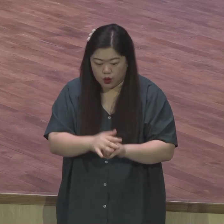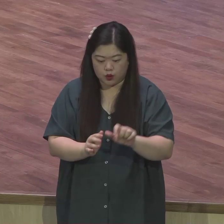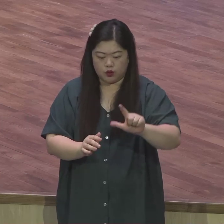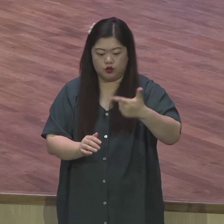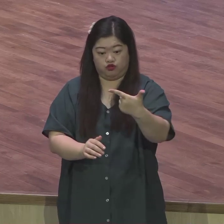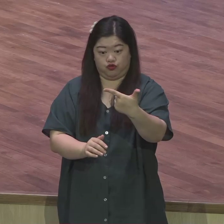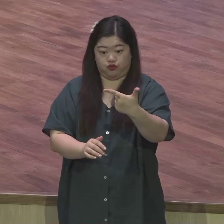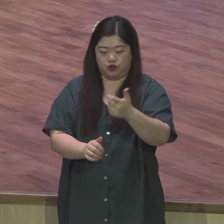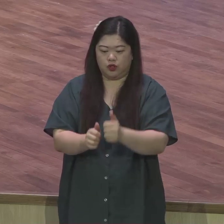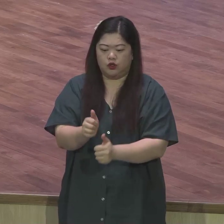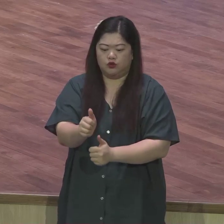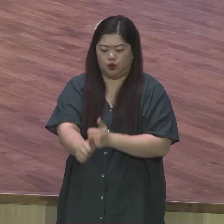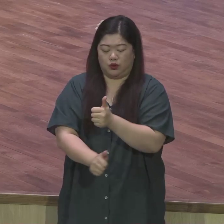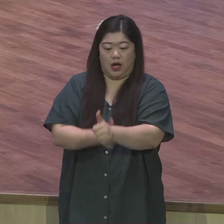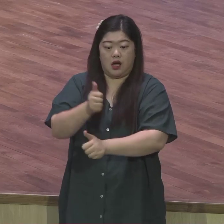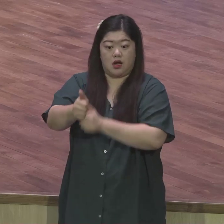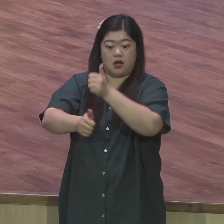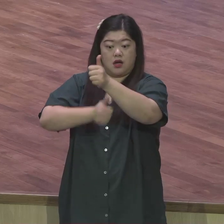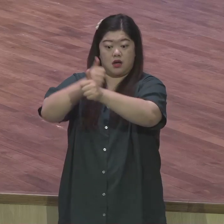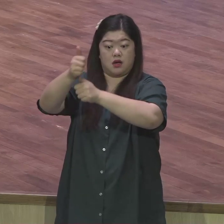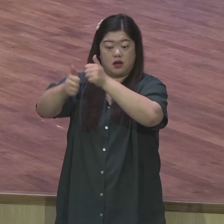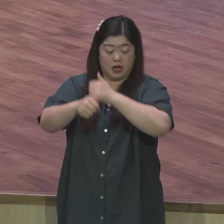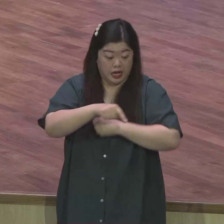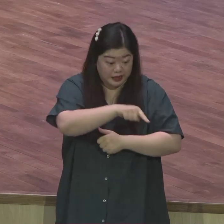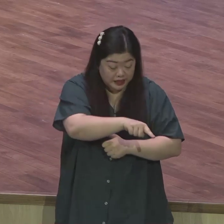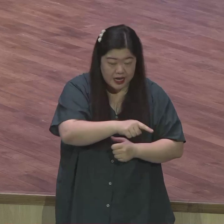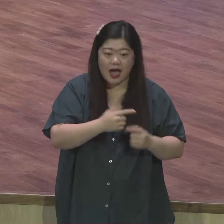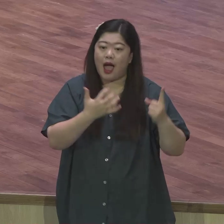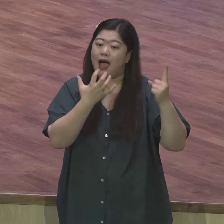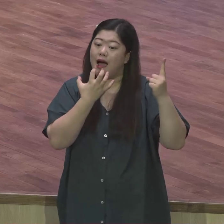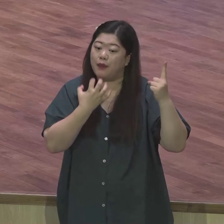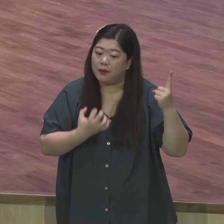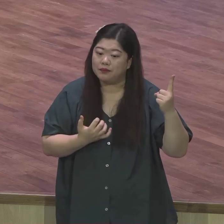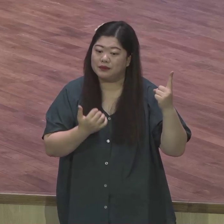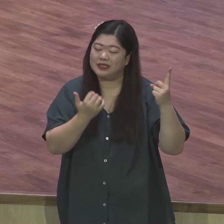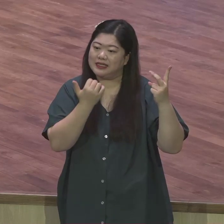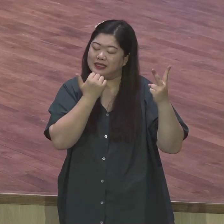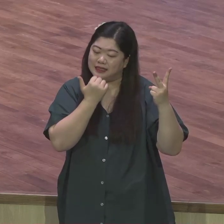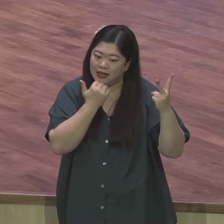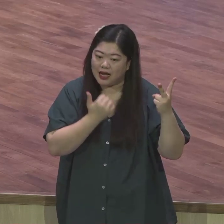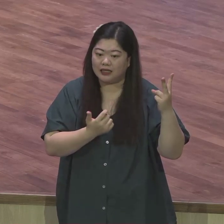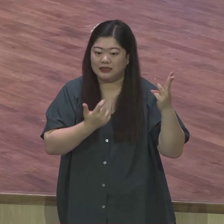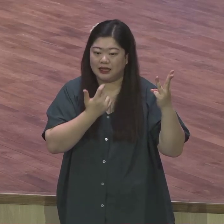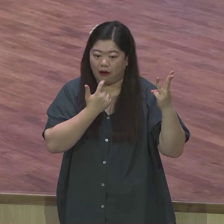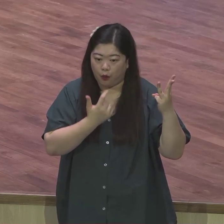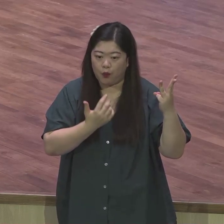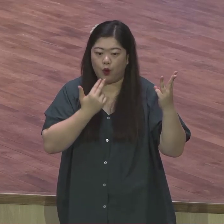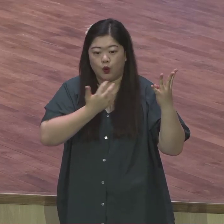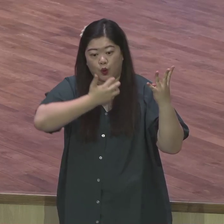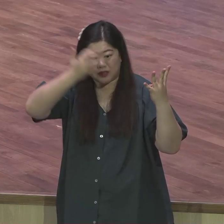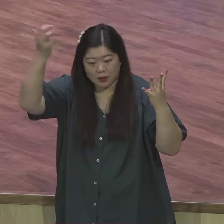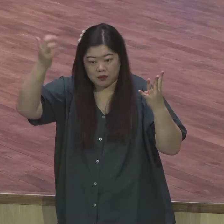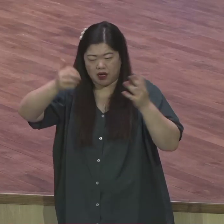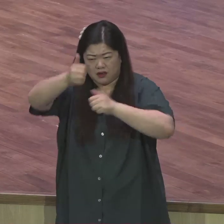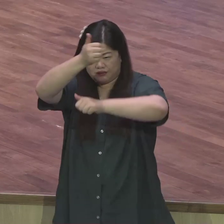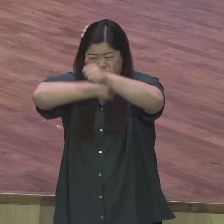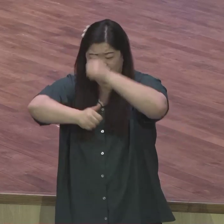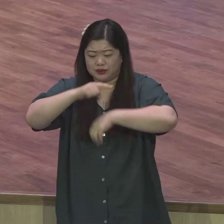믿음의 조상 아브라함 이삭 야곱 따윗 같은 이러한 아주 훌륭한 위대한 믿음의